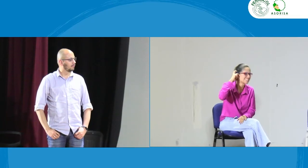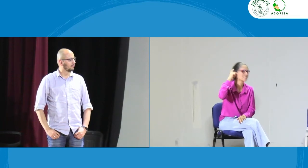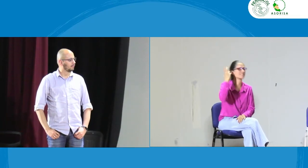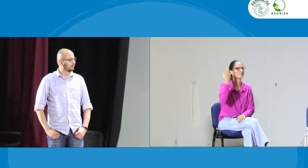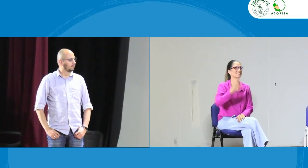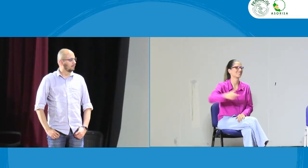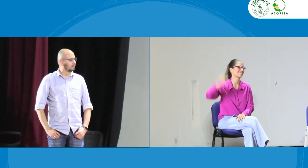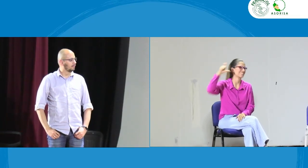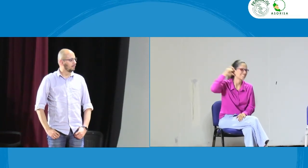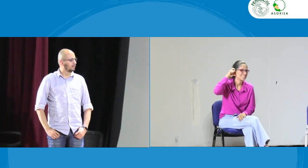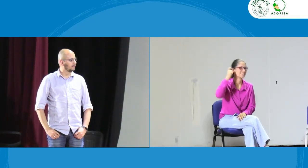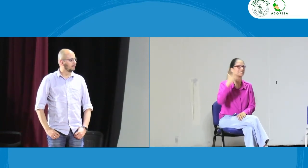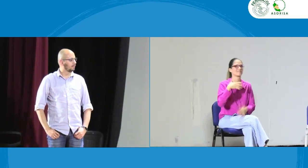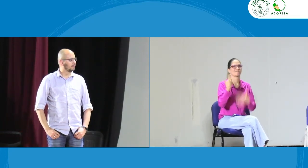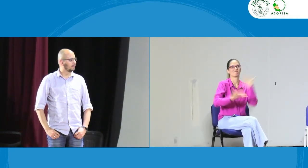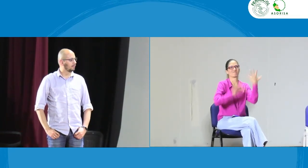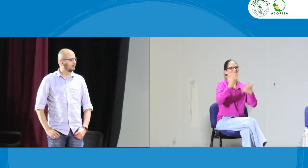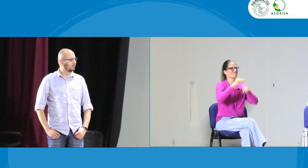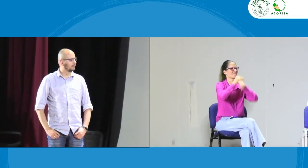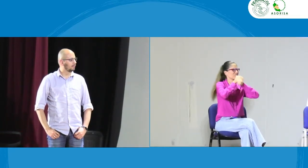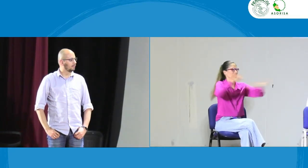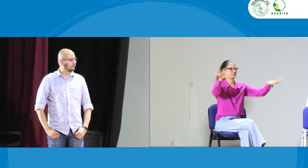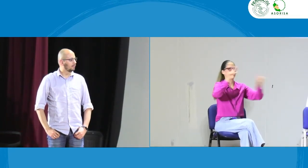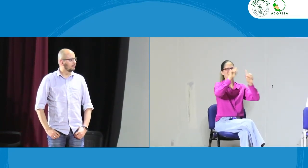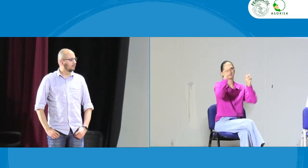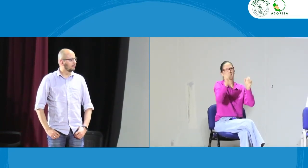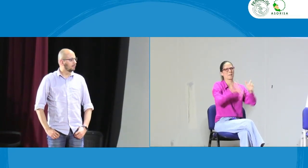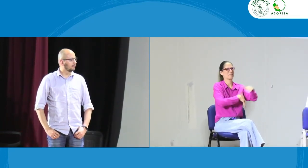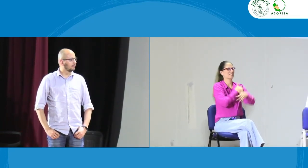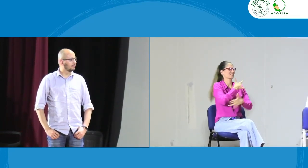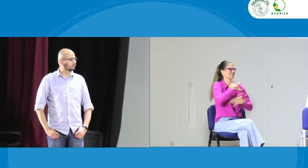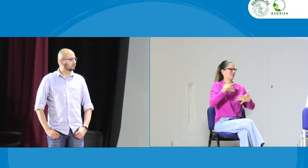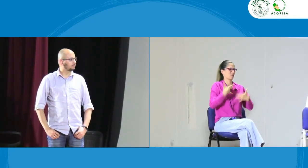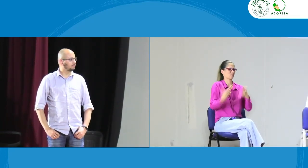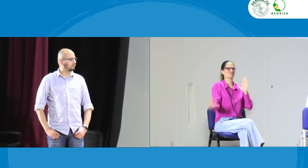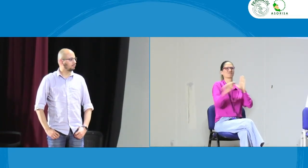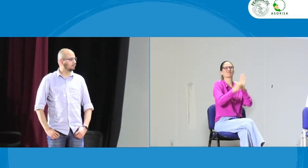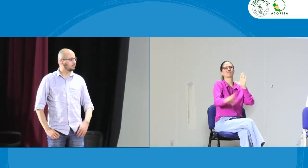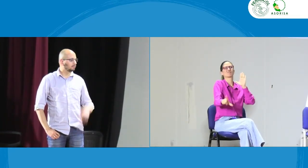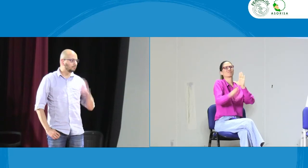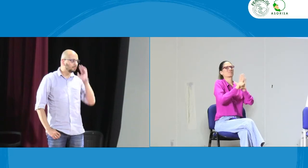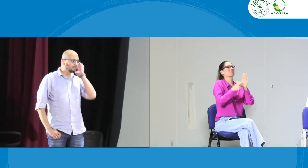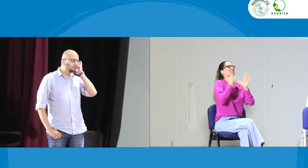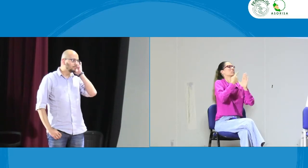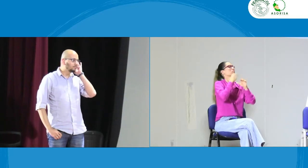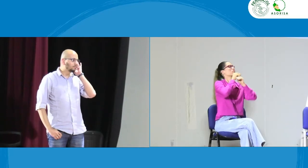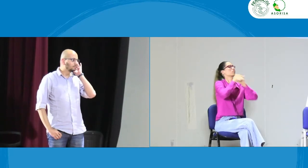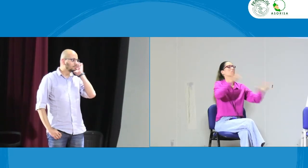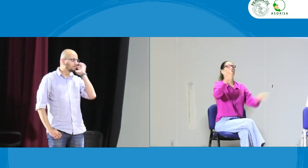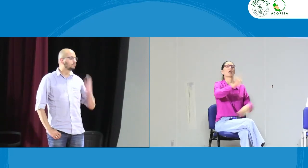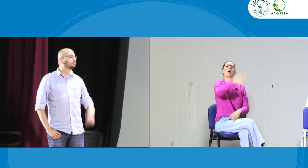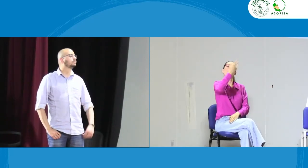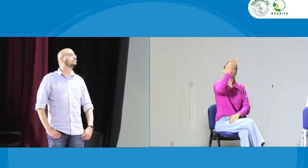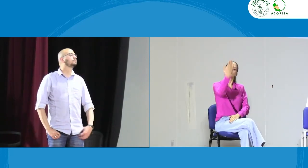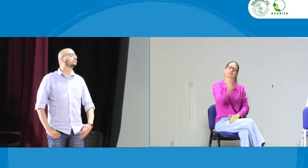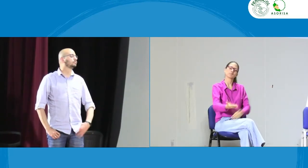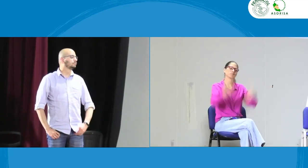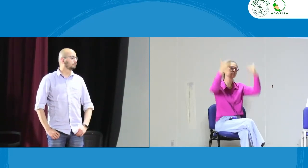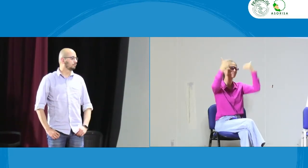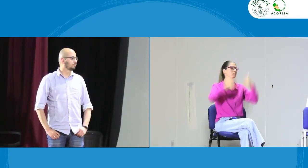es difícil ese tema de las prótesis auditivas, del implante coclear. Sabemos que